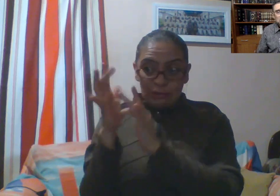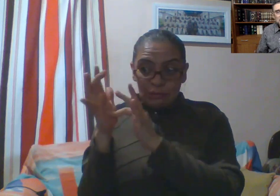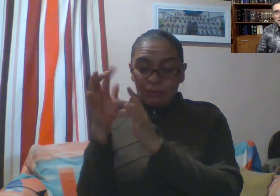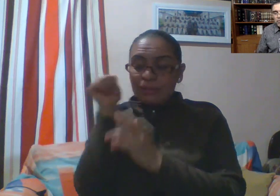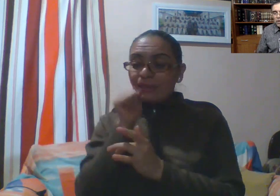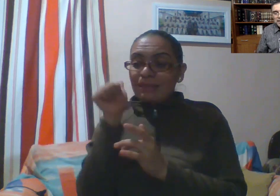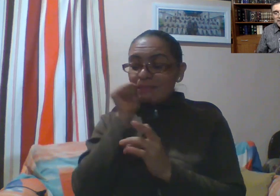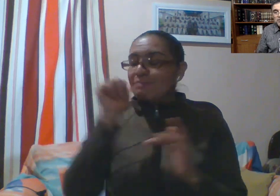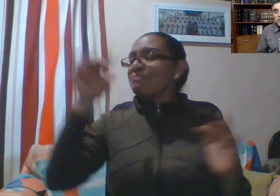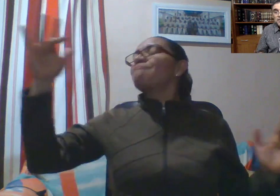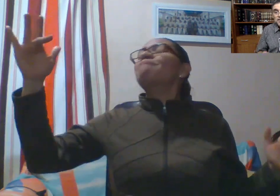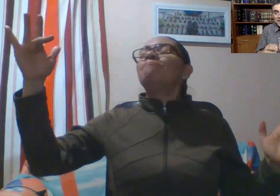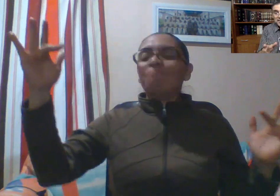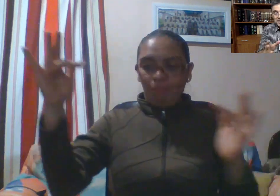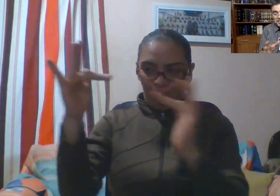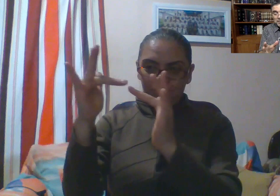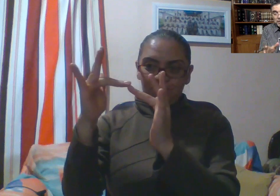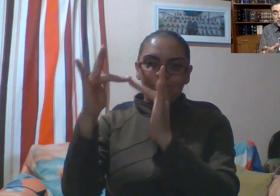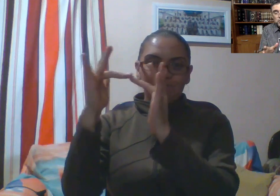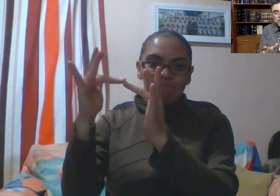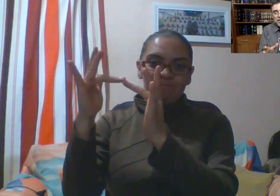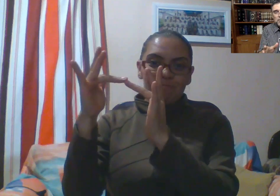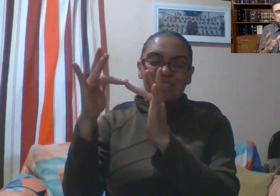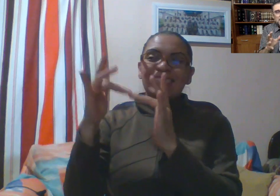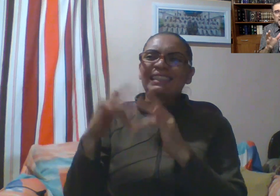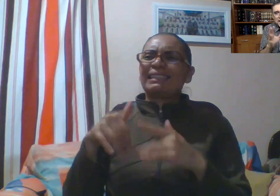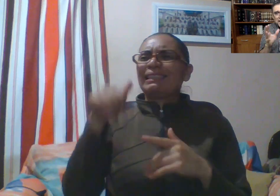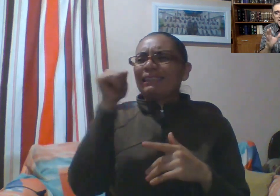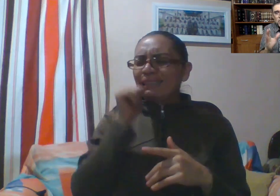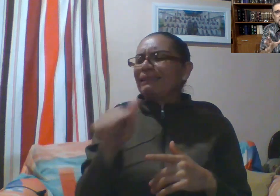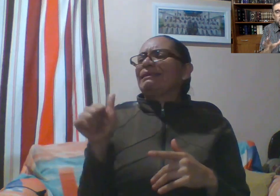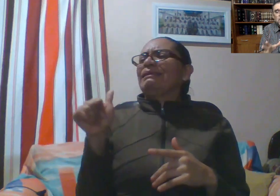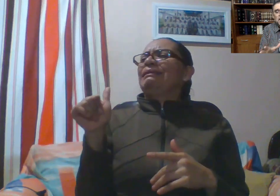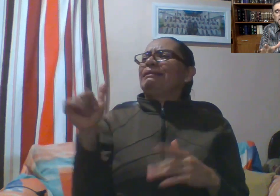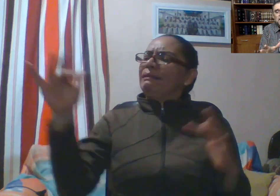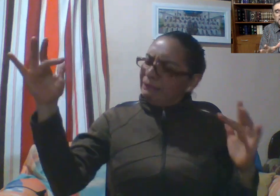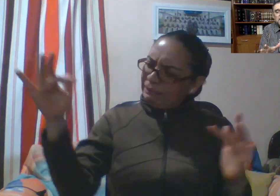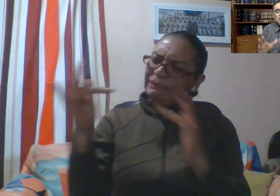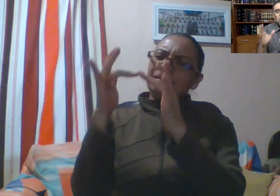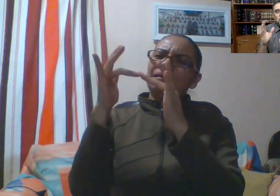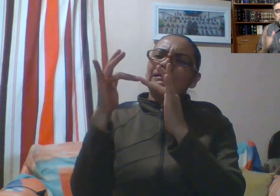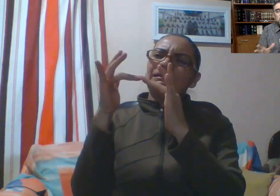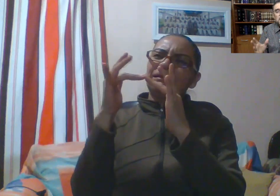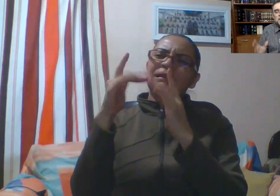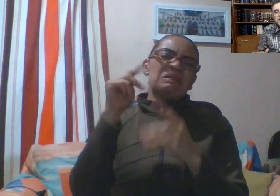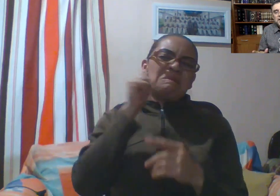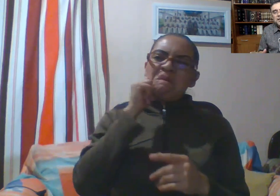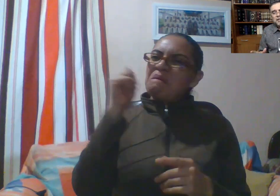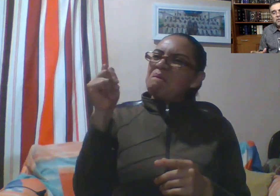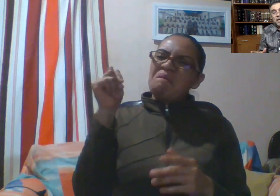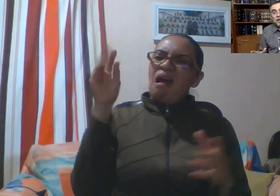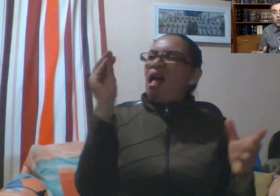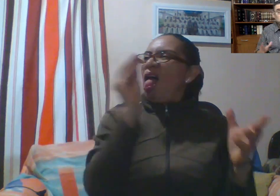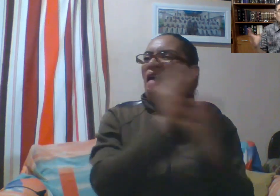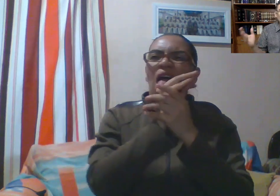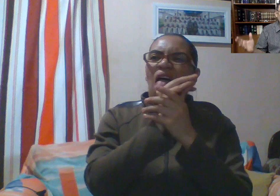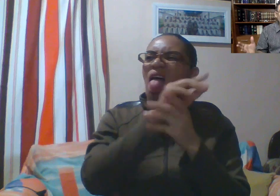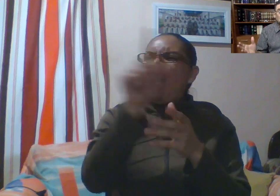voy a estar diciendo las enseñanzas de esta parte, porque me parece que hay que decirlo así con claridad. No importa si alguien te ignora o muchos te ignoran,